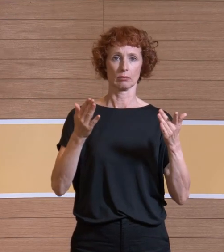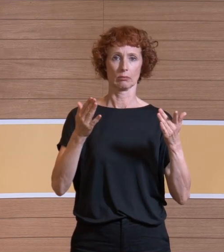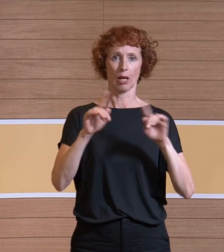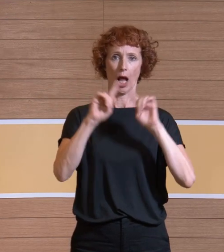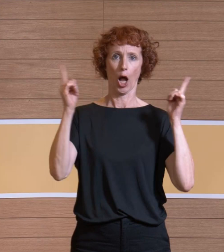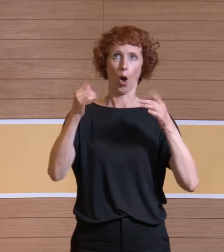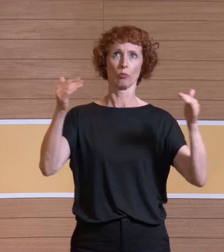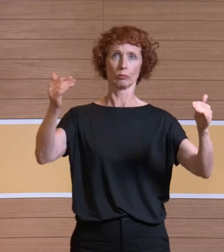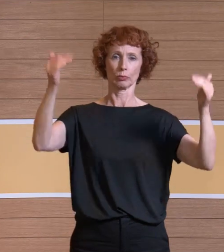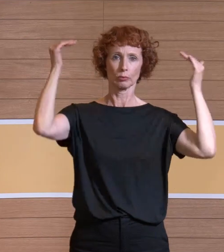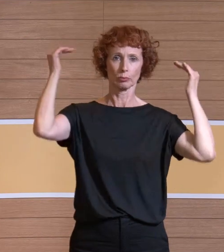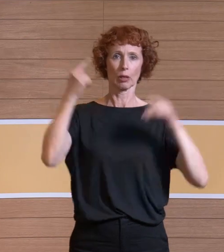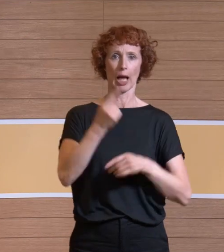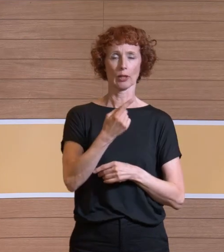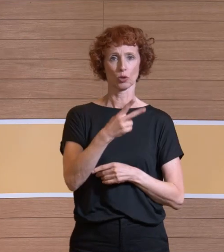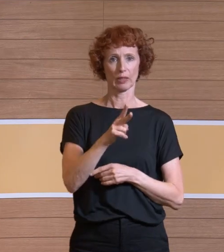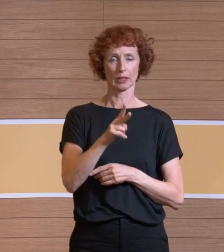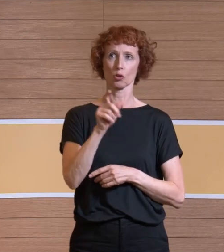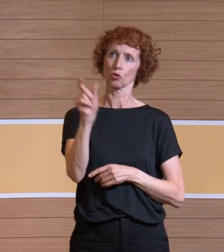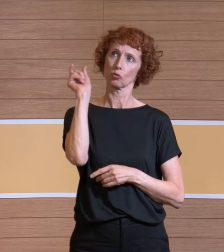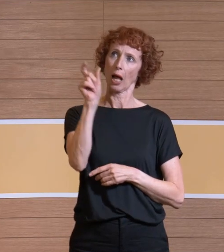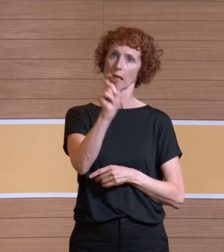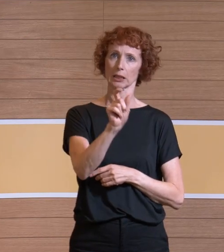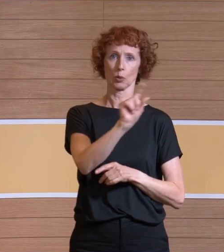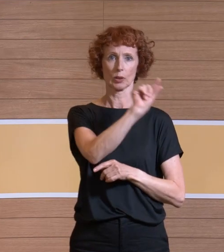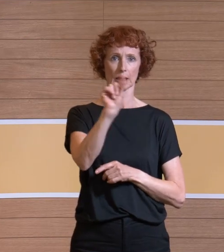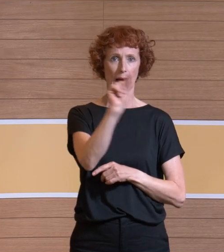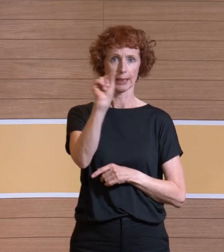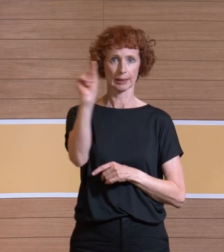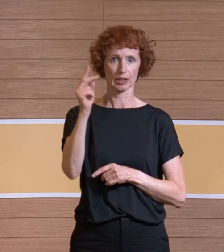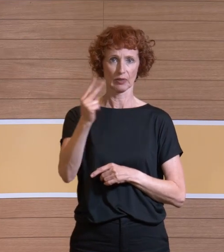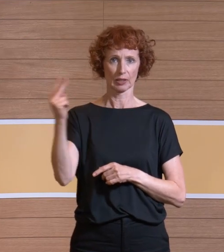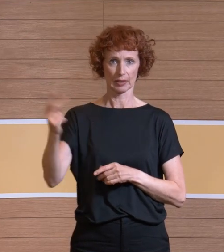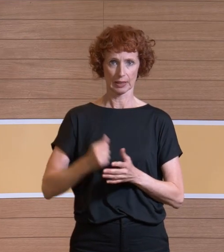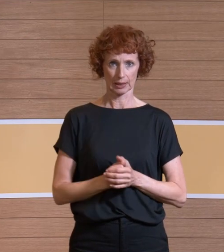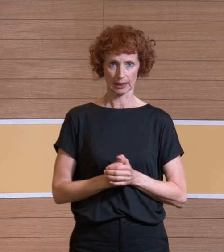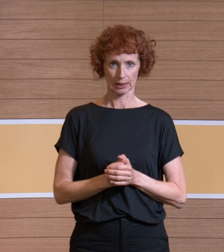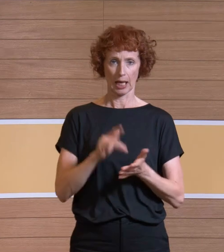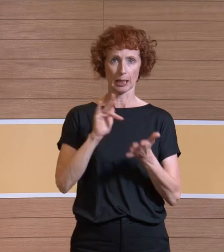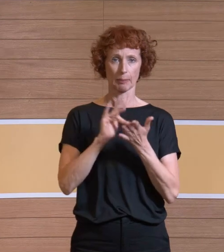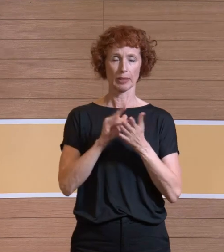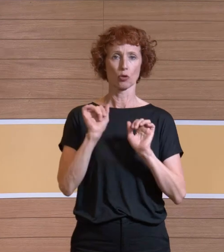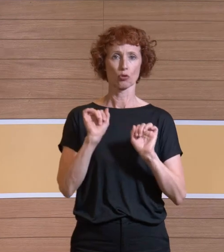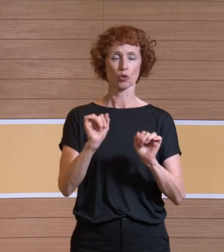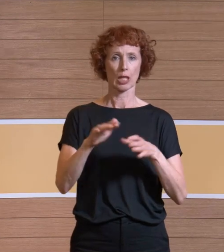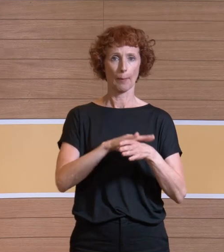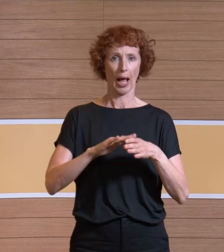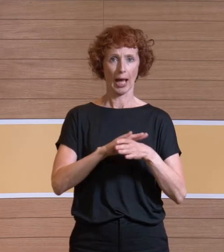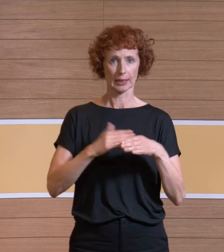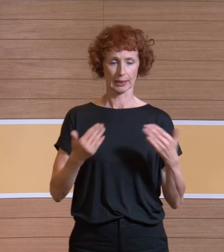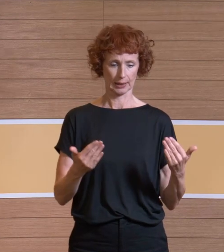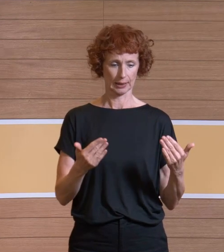den 21 Spalten und 22 Zeilen. Wir sehen in der Mitte den Schutzbereich. Dort hängt der